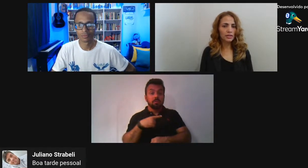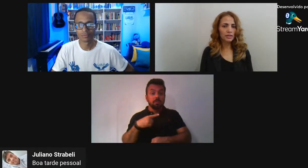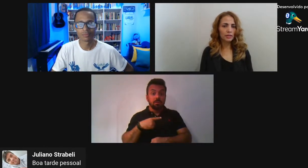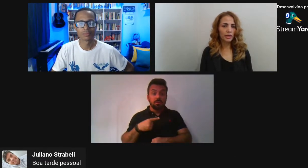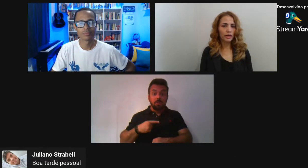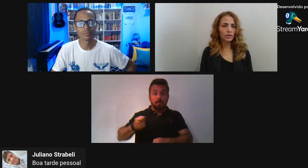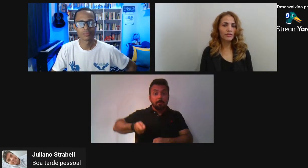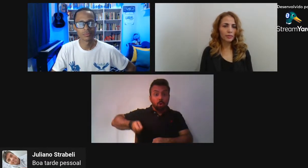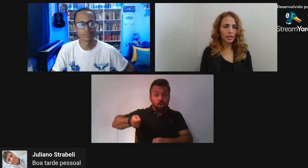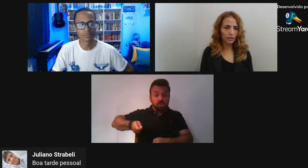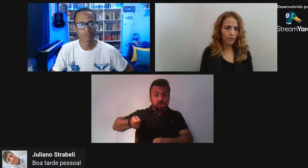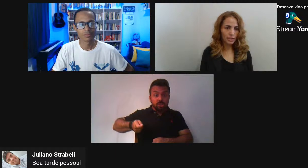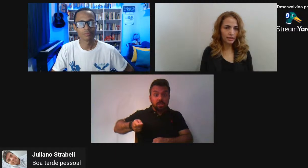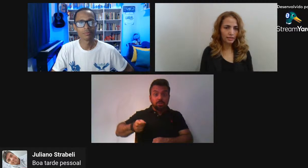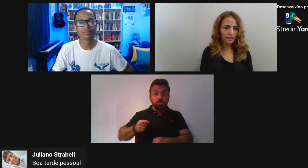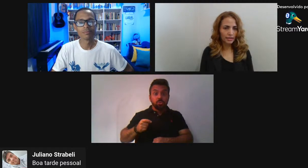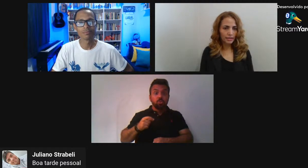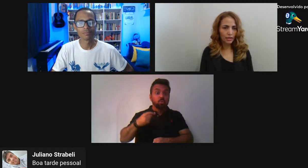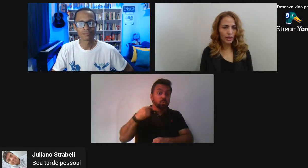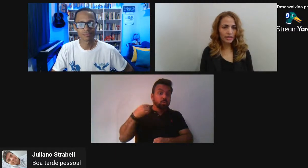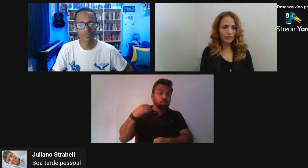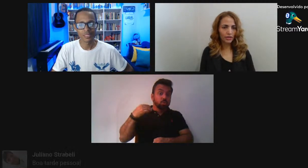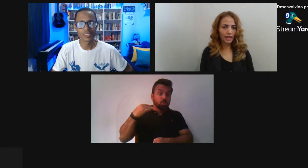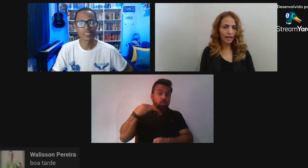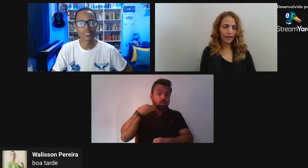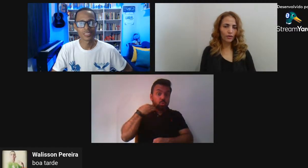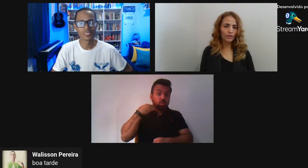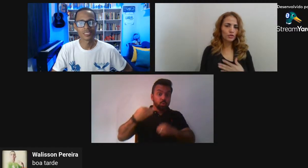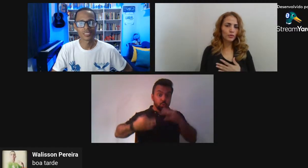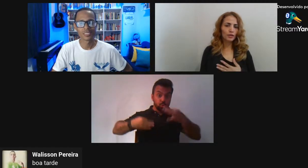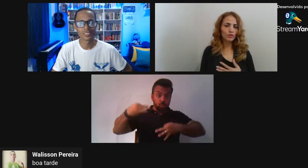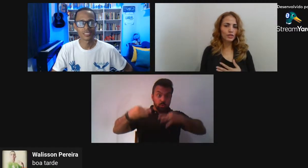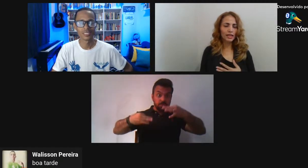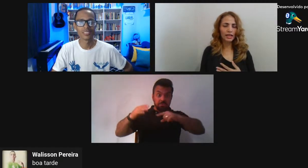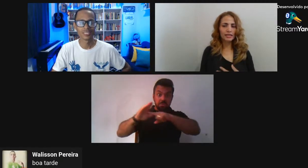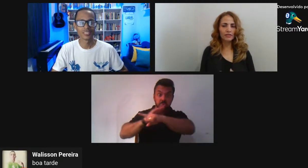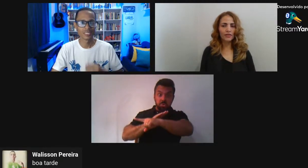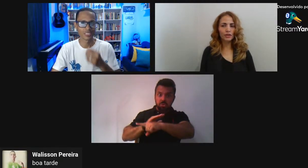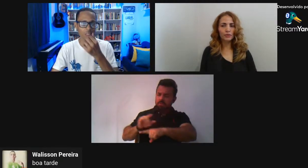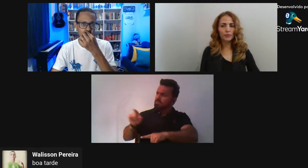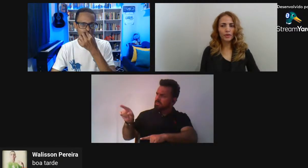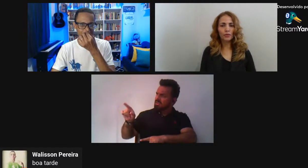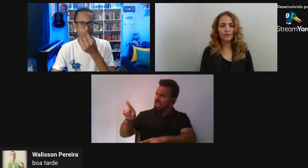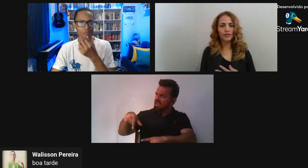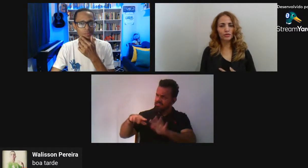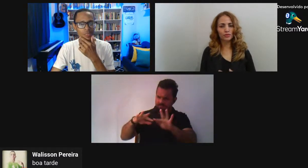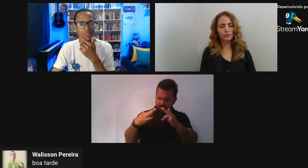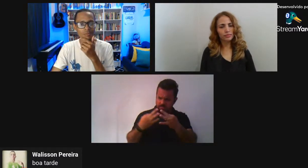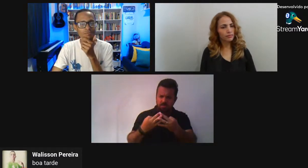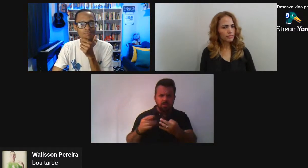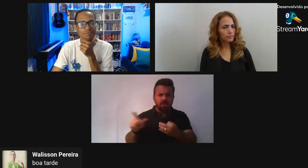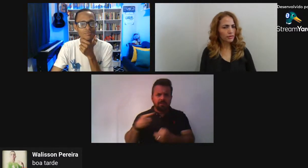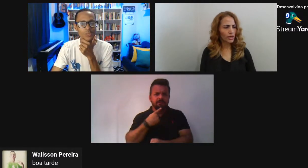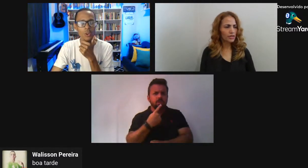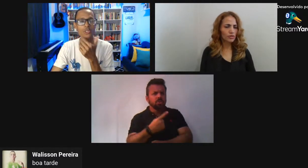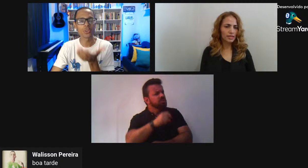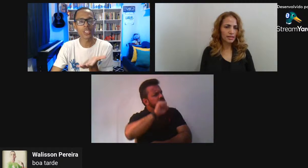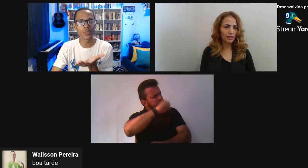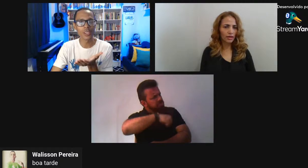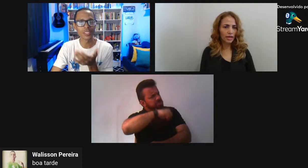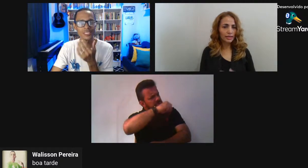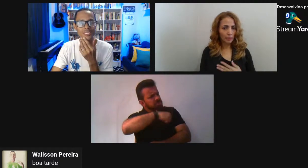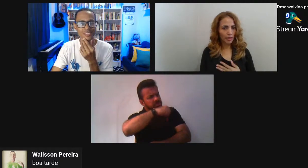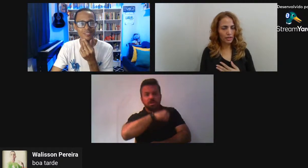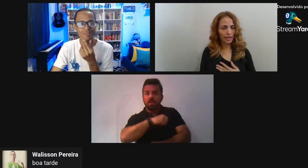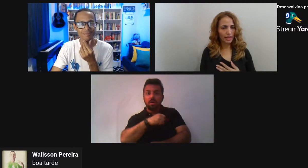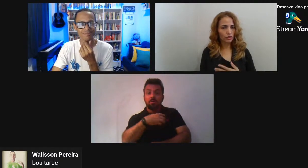dela Ela disse que sim Porque era a única família Que ela conhecia Então esse afeto Ele é real Nós podemos considerar Esse afeto Um afeto Honesto e